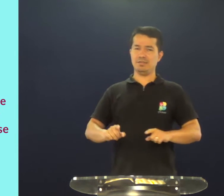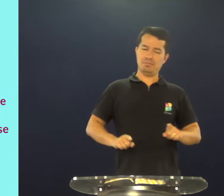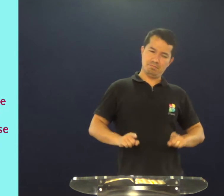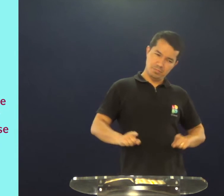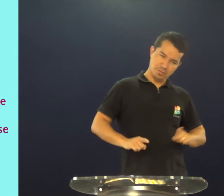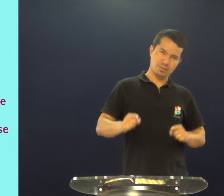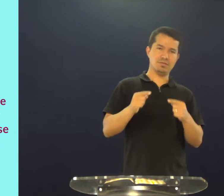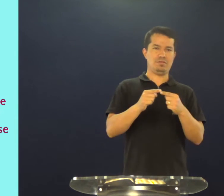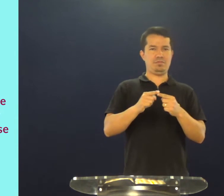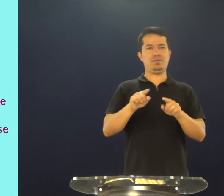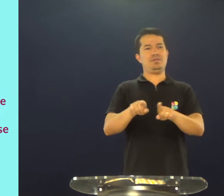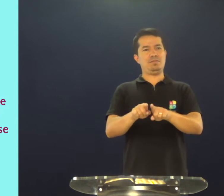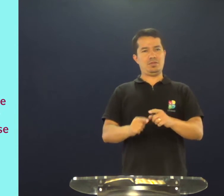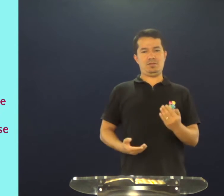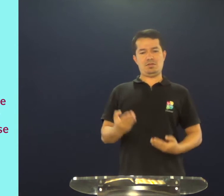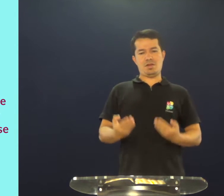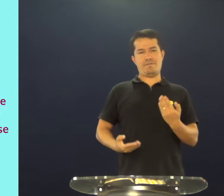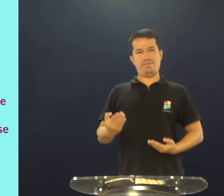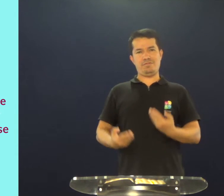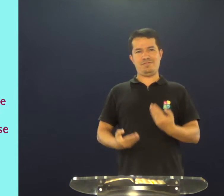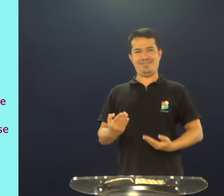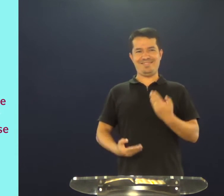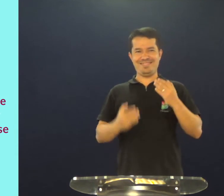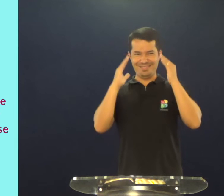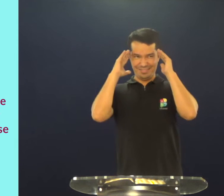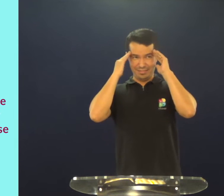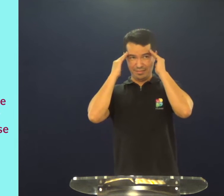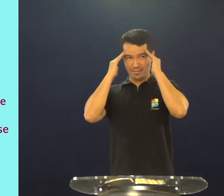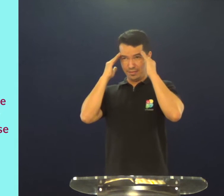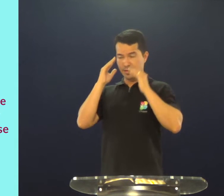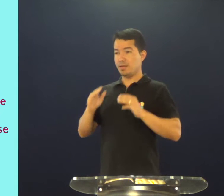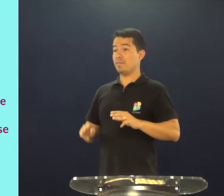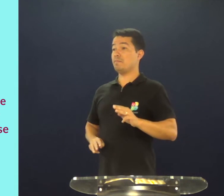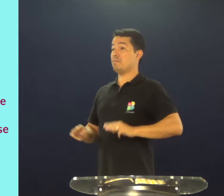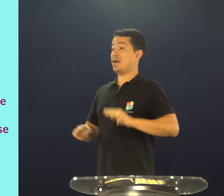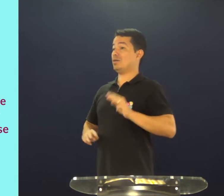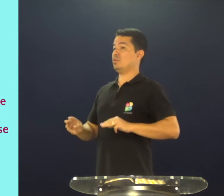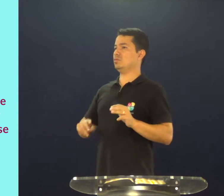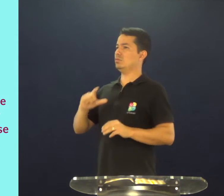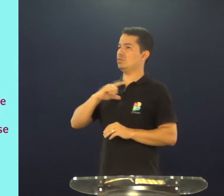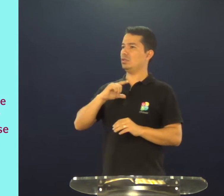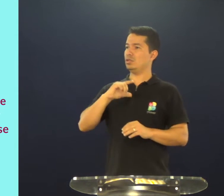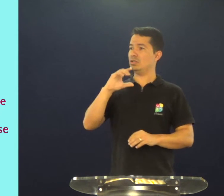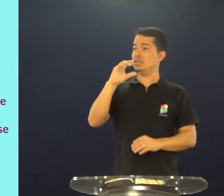Sim, também, Marcos era um servo, Marcos,